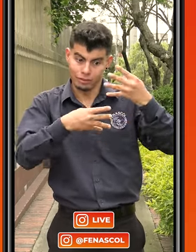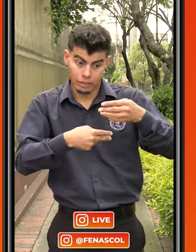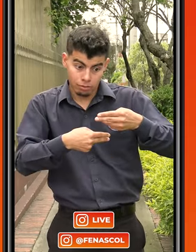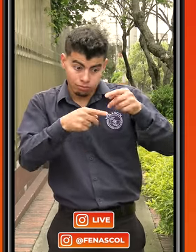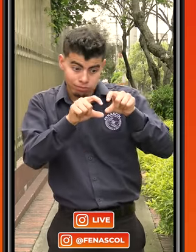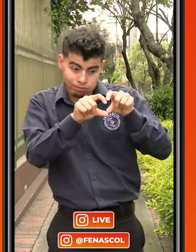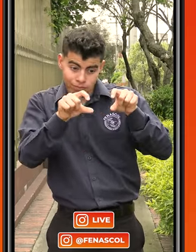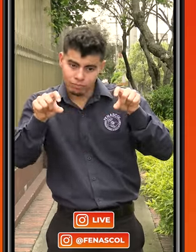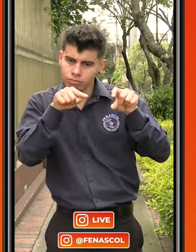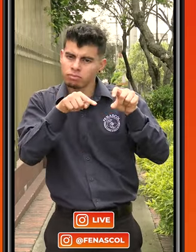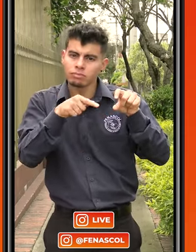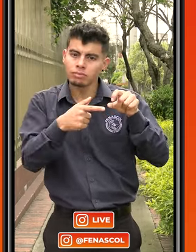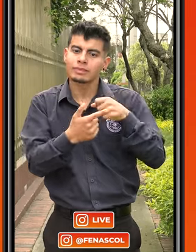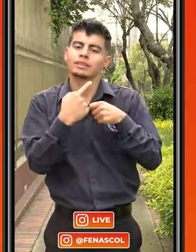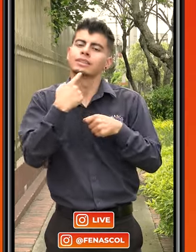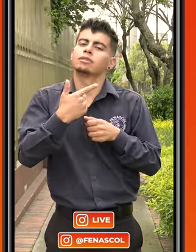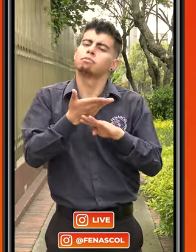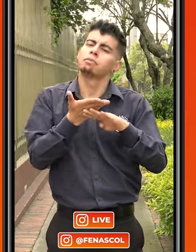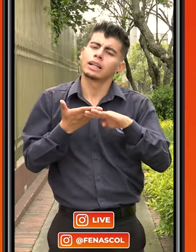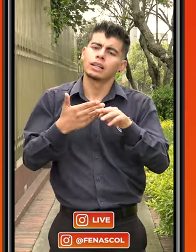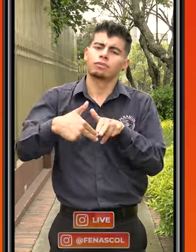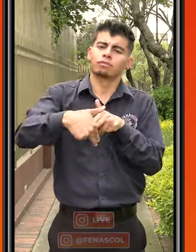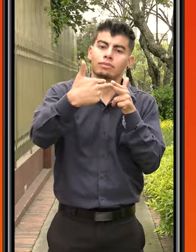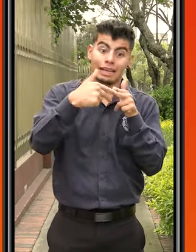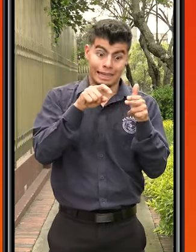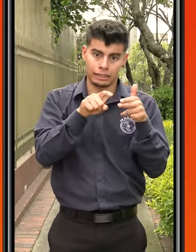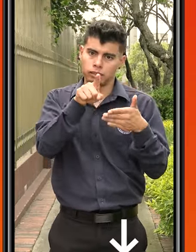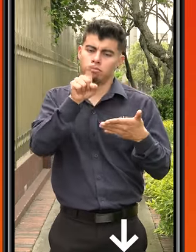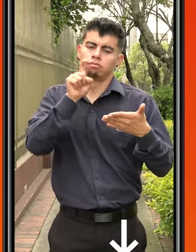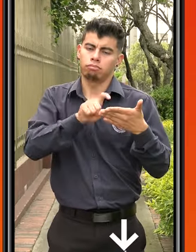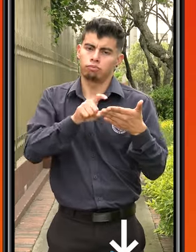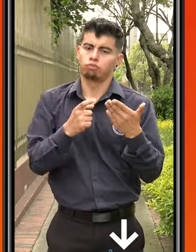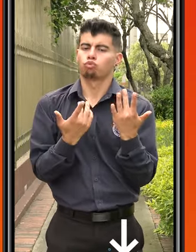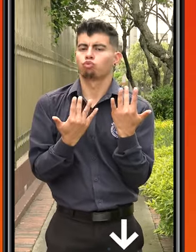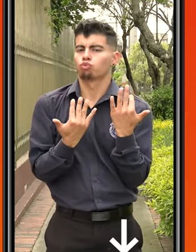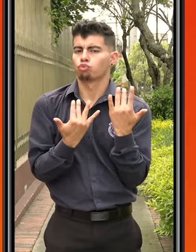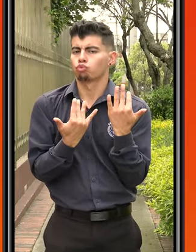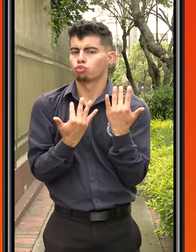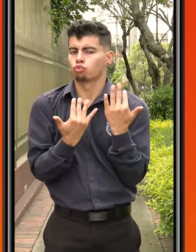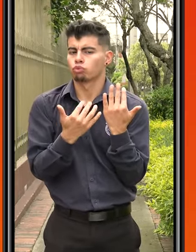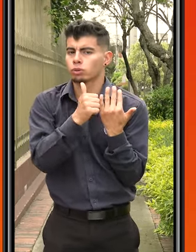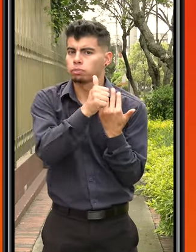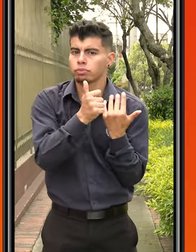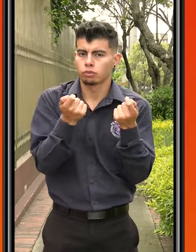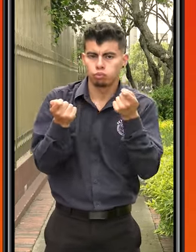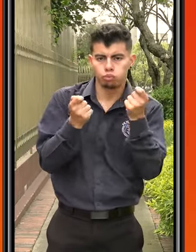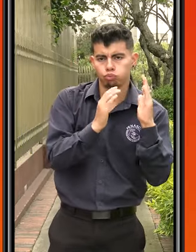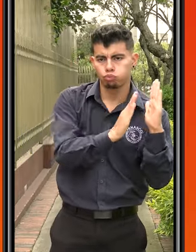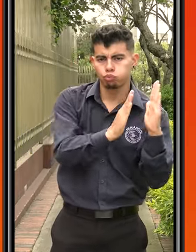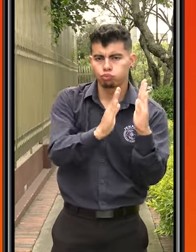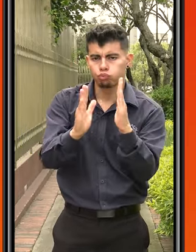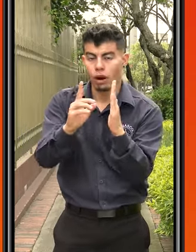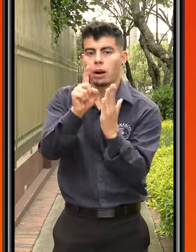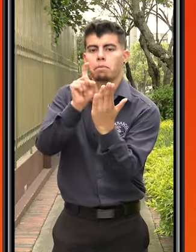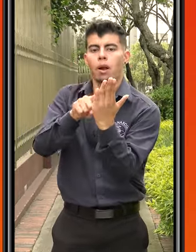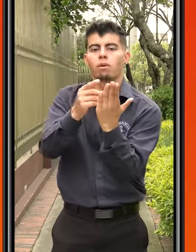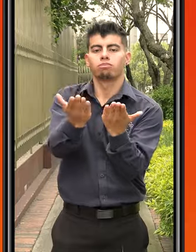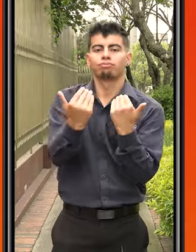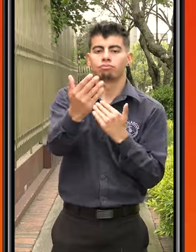Cerca a la barra de comentarios podrás seleccionar el ícono de preguntas y solicitar tu participación desde tu videocámara. Debes esperar que el